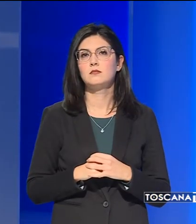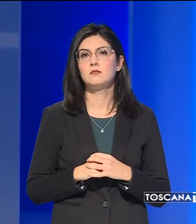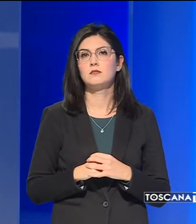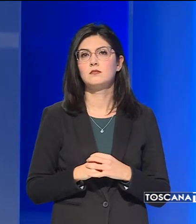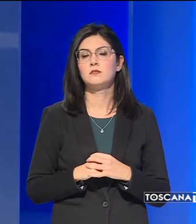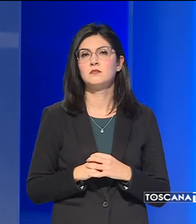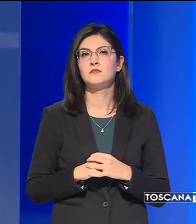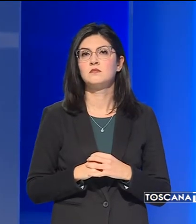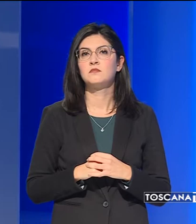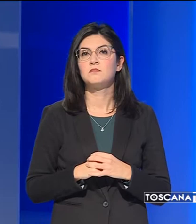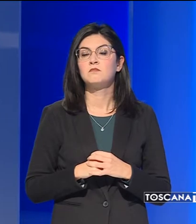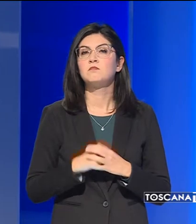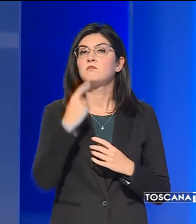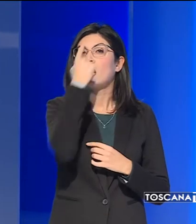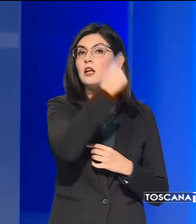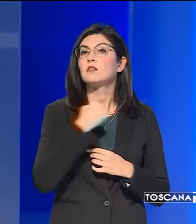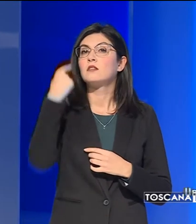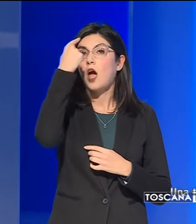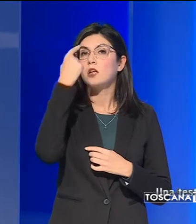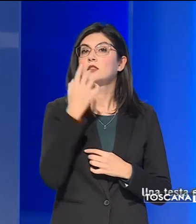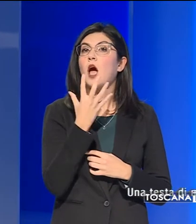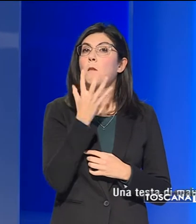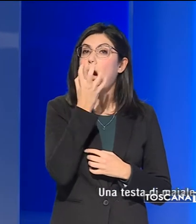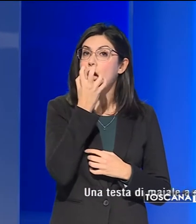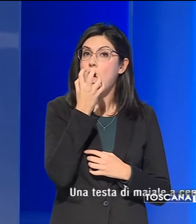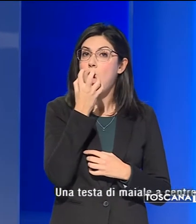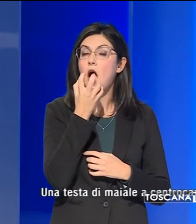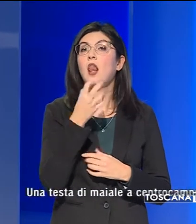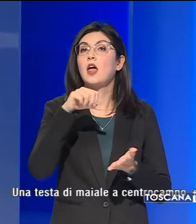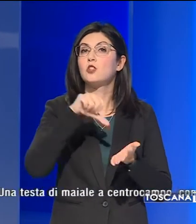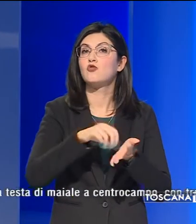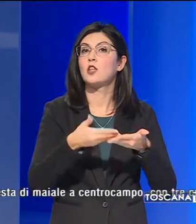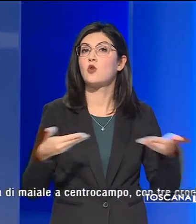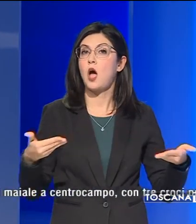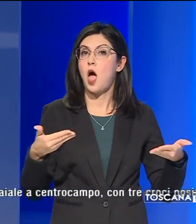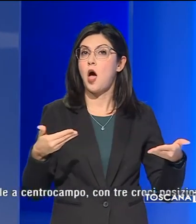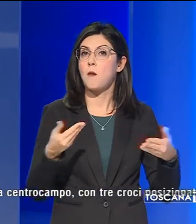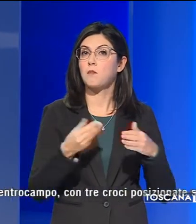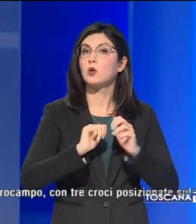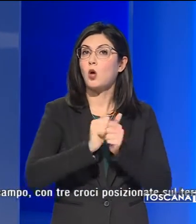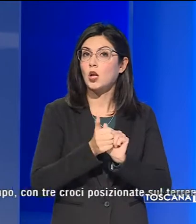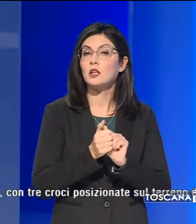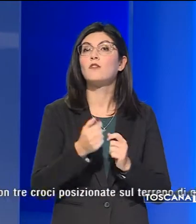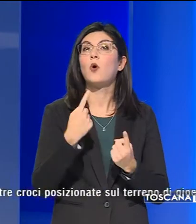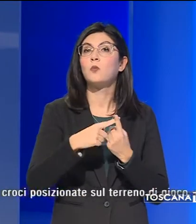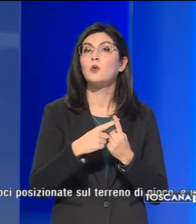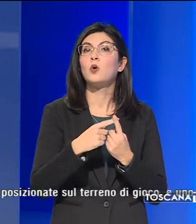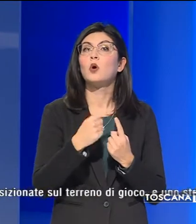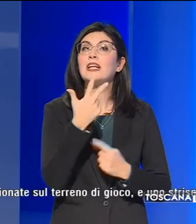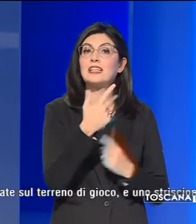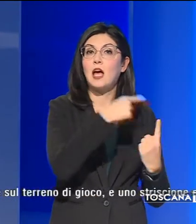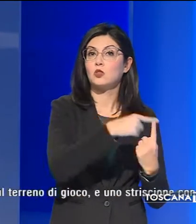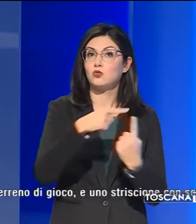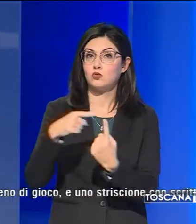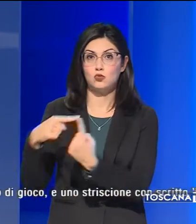Una testa di maiale a centro campo con tre croci posizionate sul terreno di gioco e uno